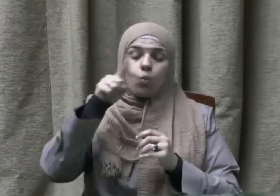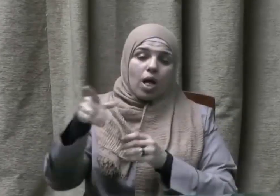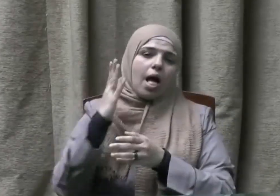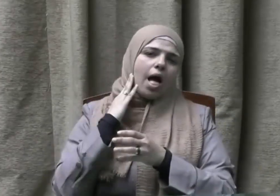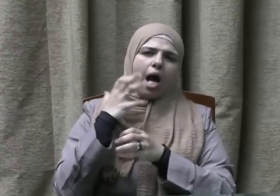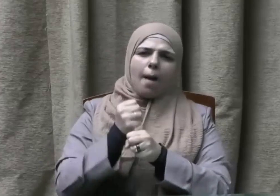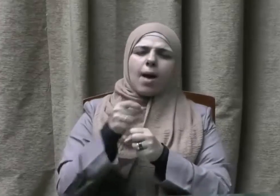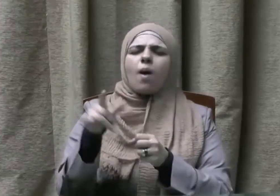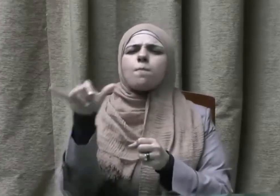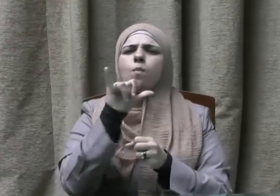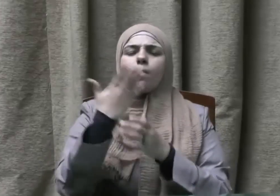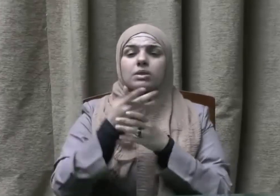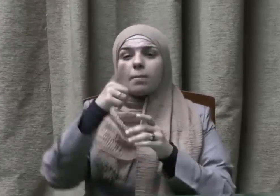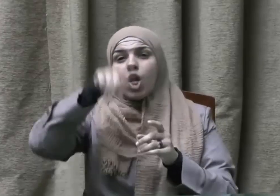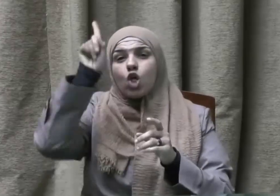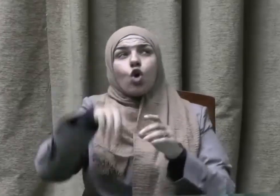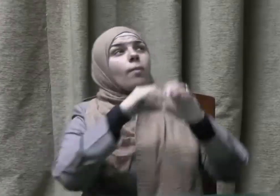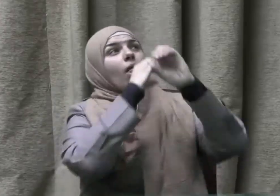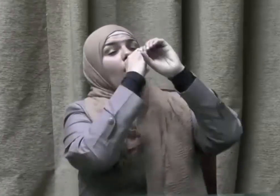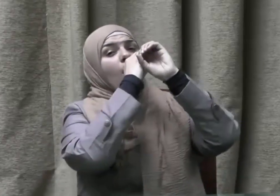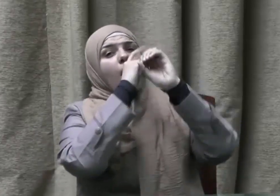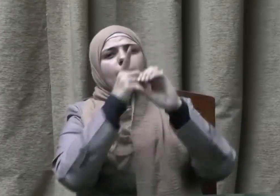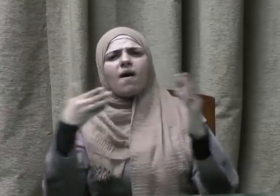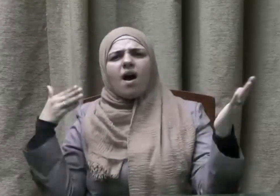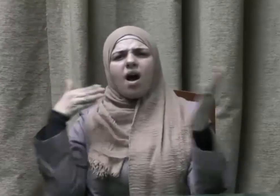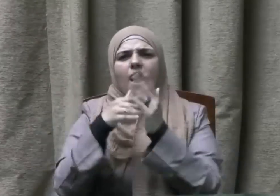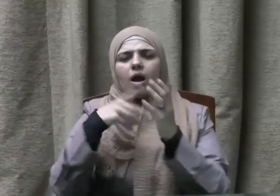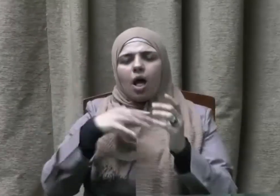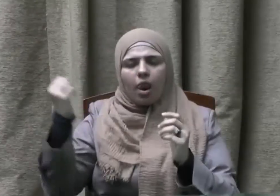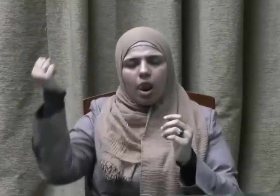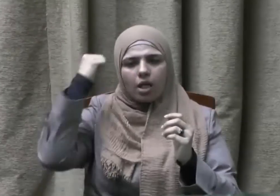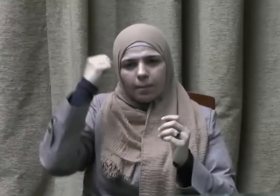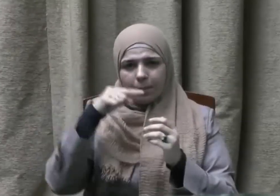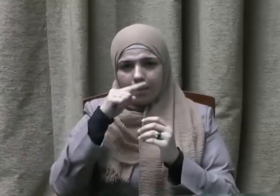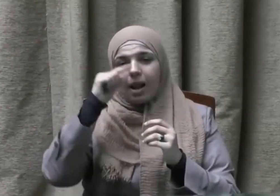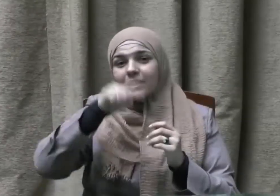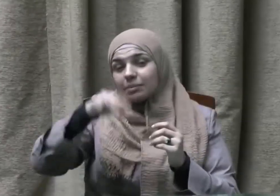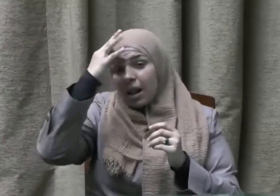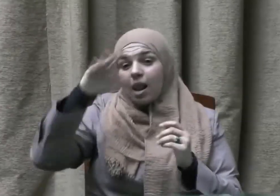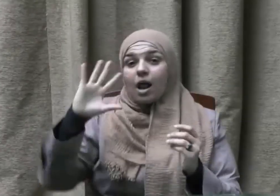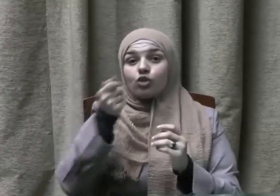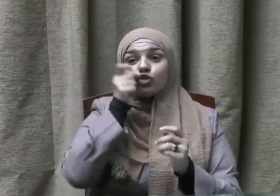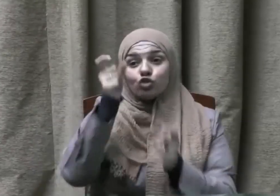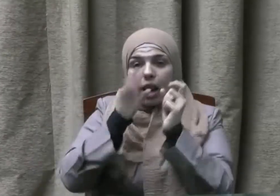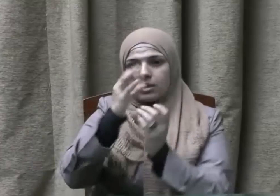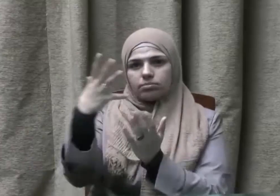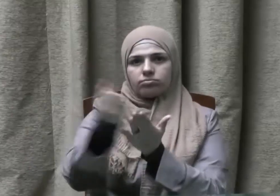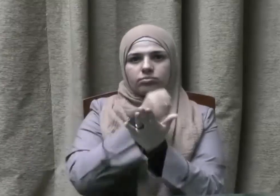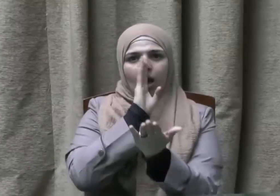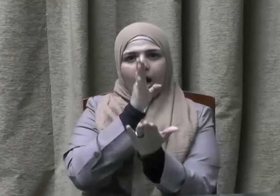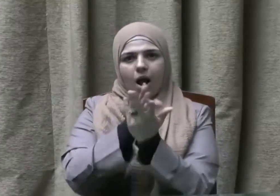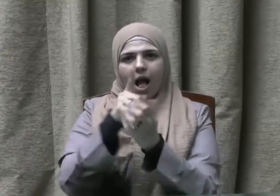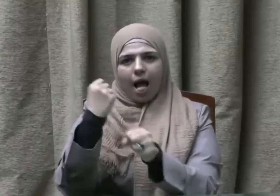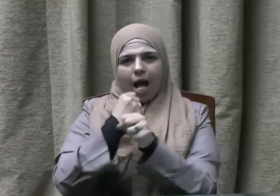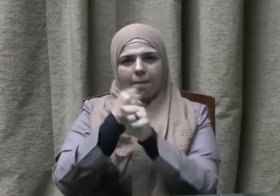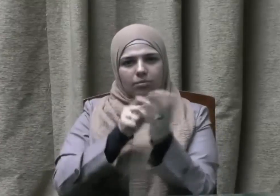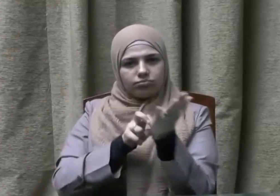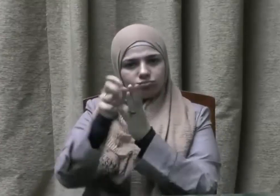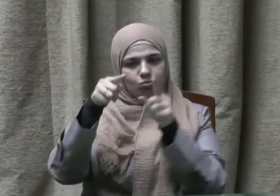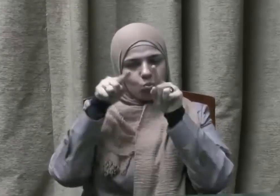وإنها أمانة وإنها يوم القيامة خزي وندامة إلا من أخذها بحقها وأدى الذي